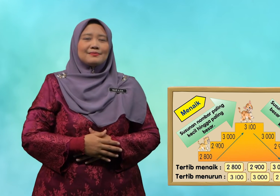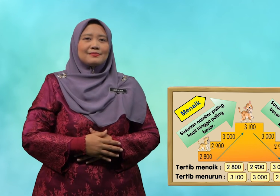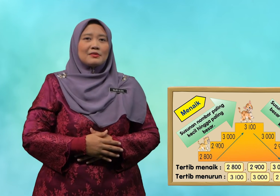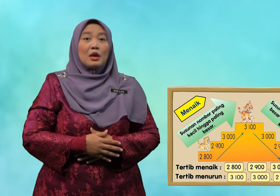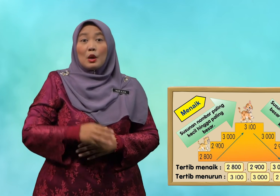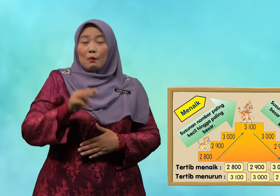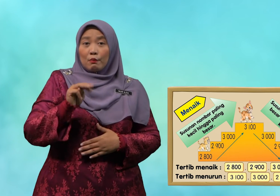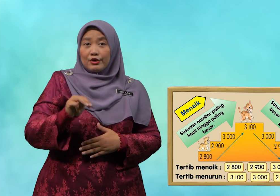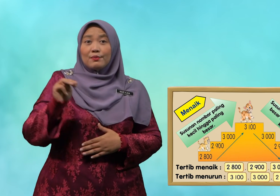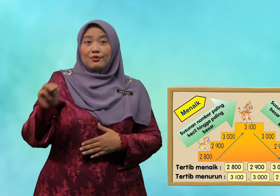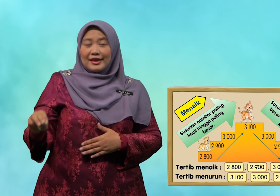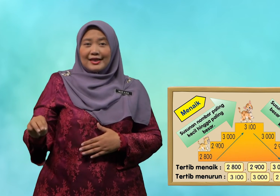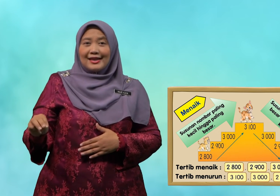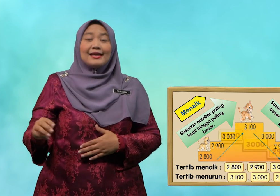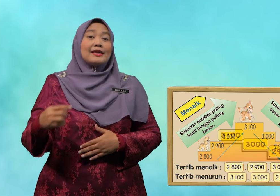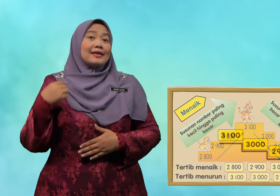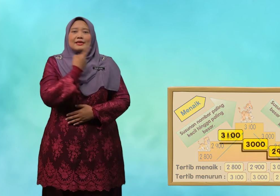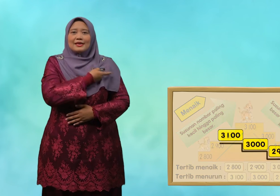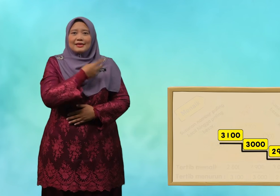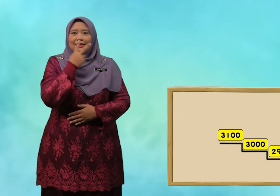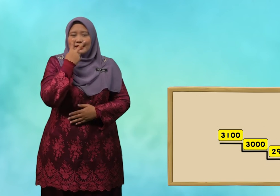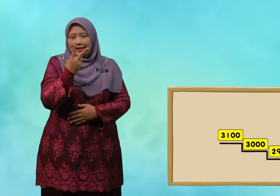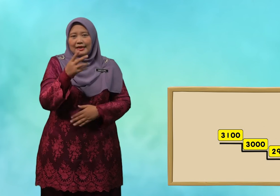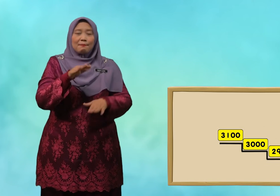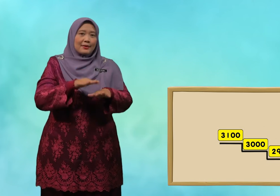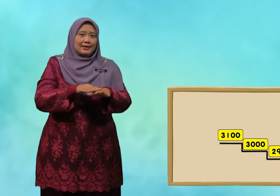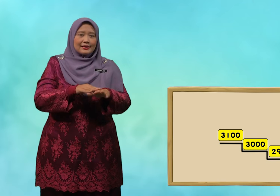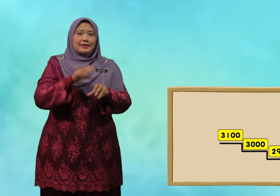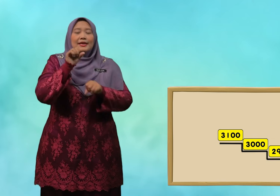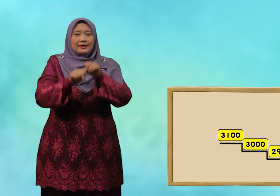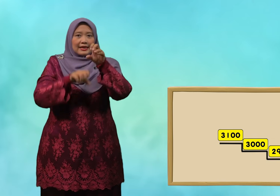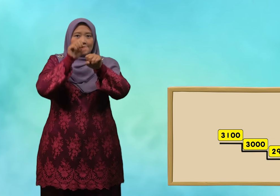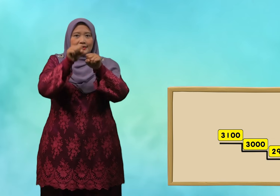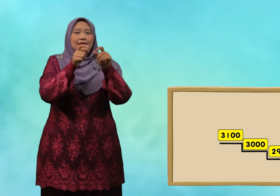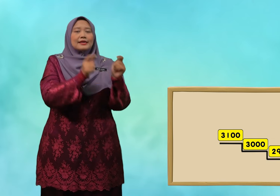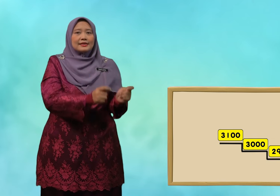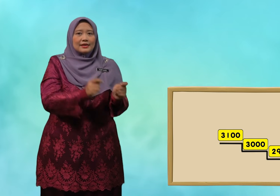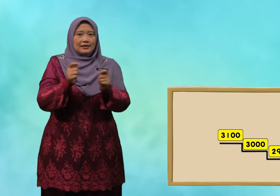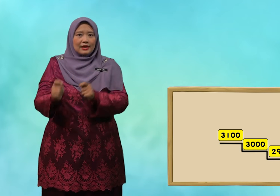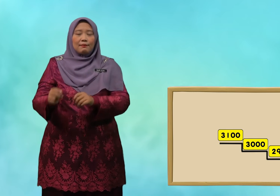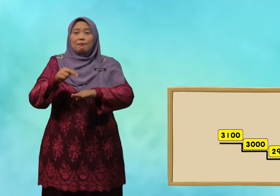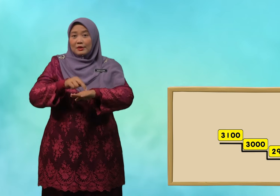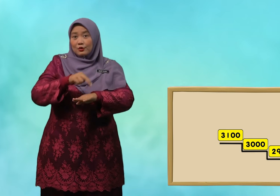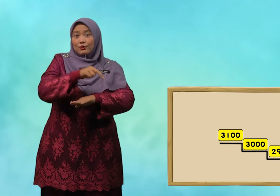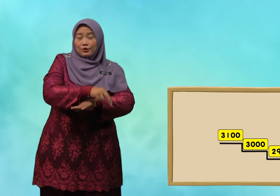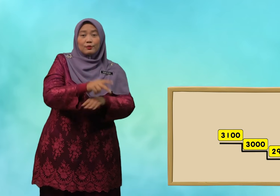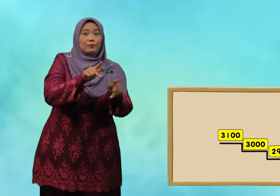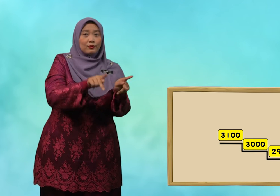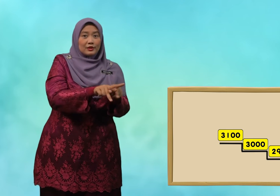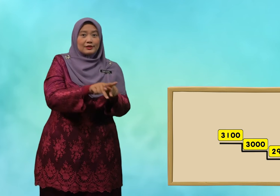murid-murid kita lihat pada tangga tertib menurun pula